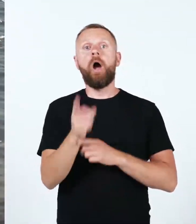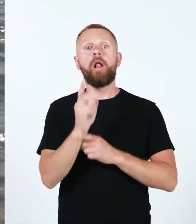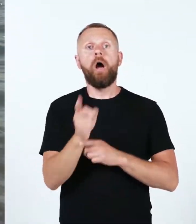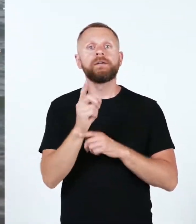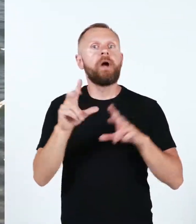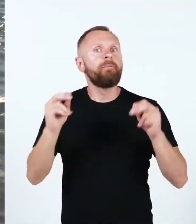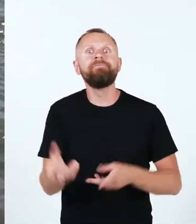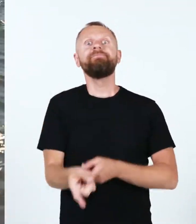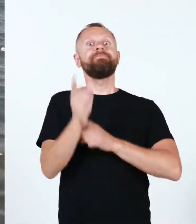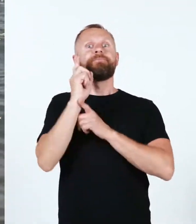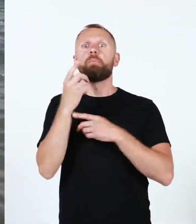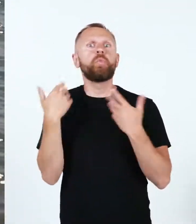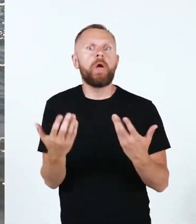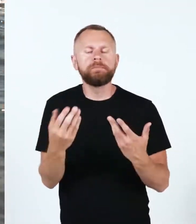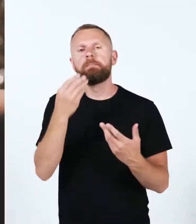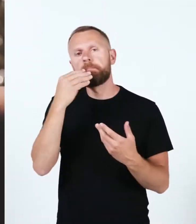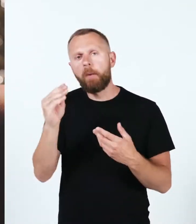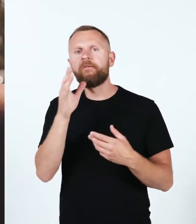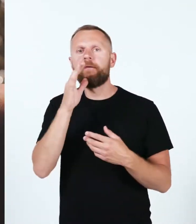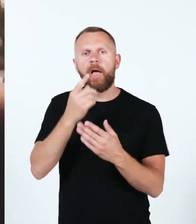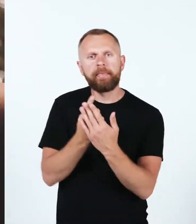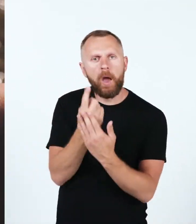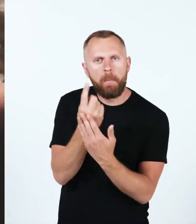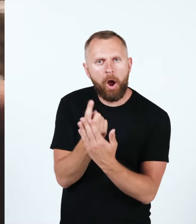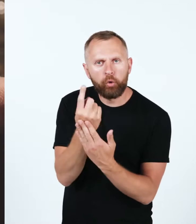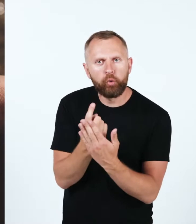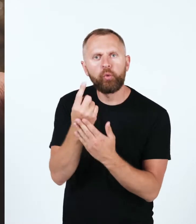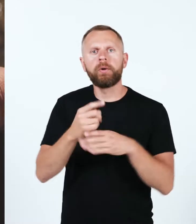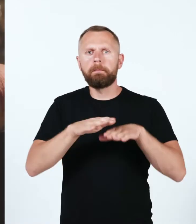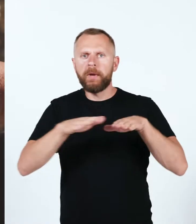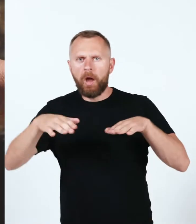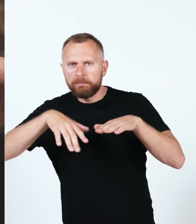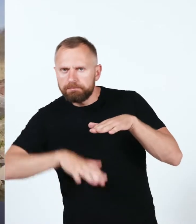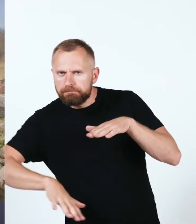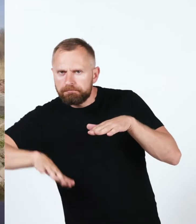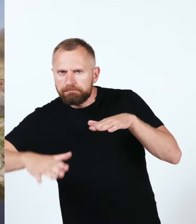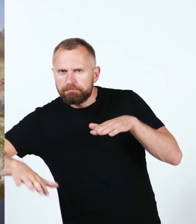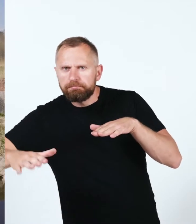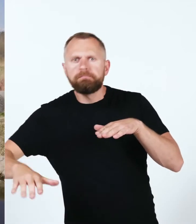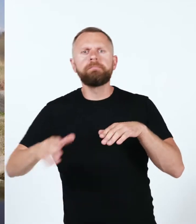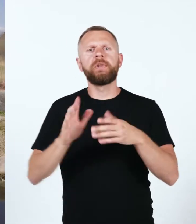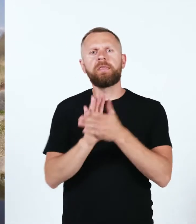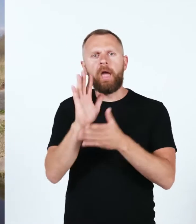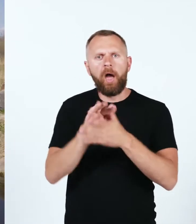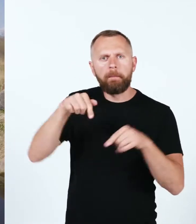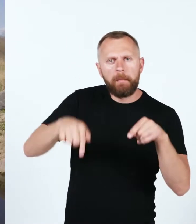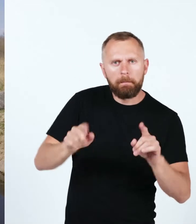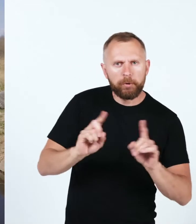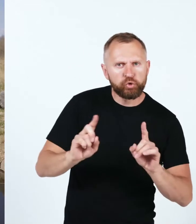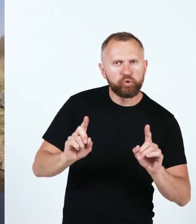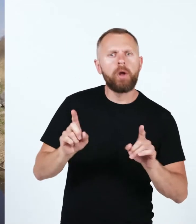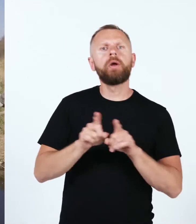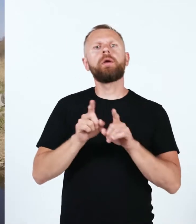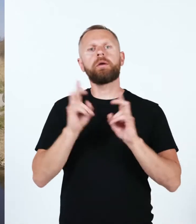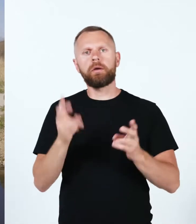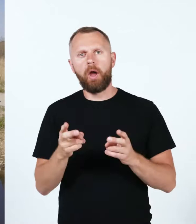Kalastusõnne jaoks on vaja mitme hea asjaolu kokkusattumist. Tähtis on veetemperatuur, veekogu põhjaprofiil, taimestik ning